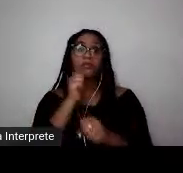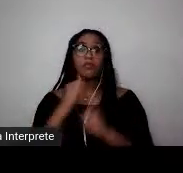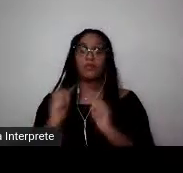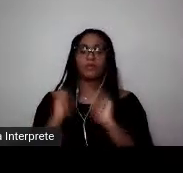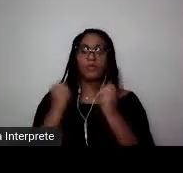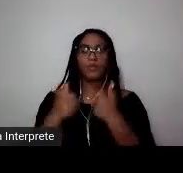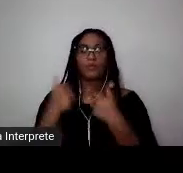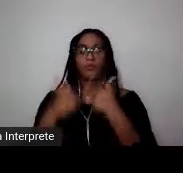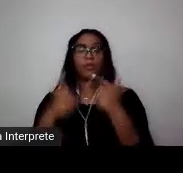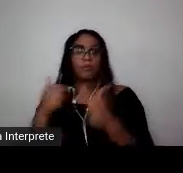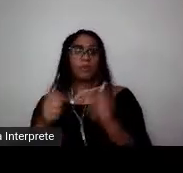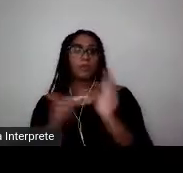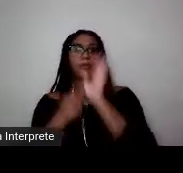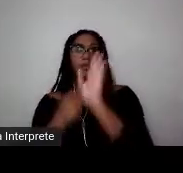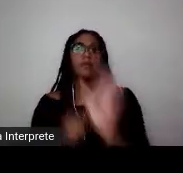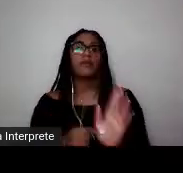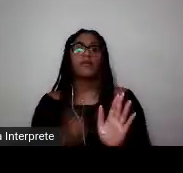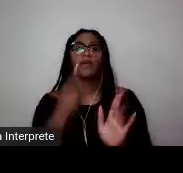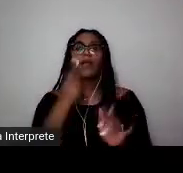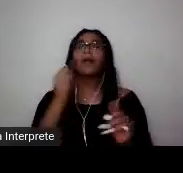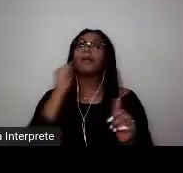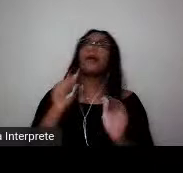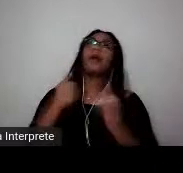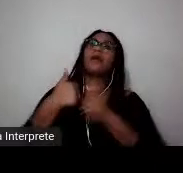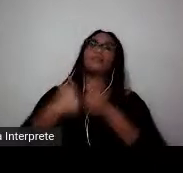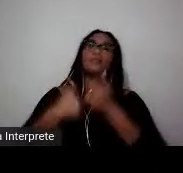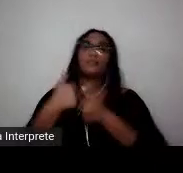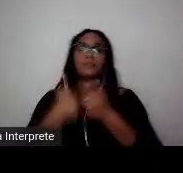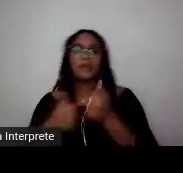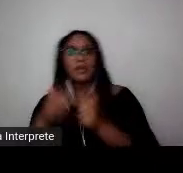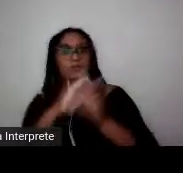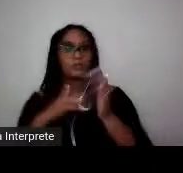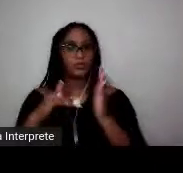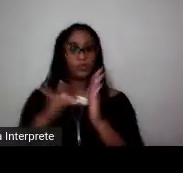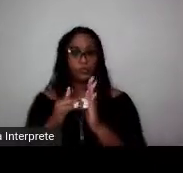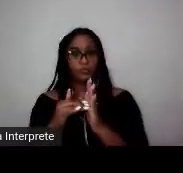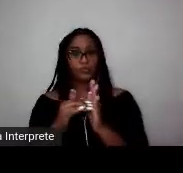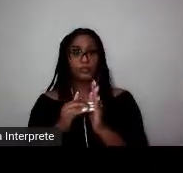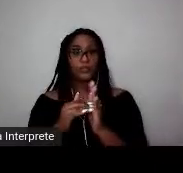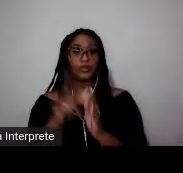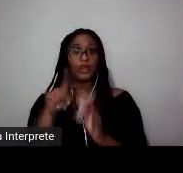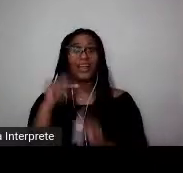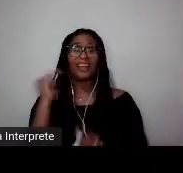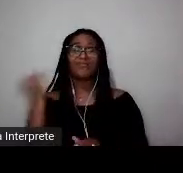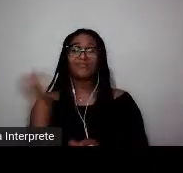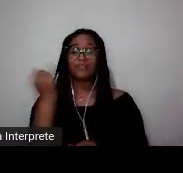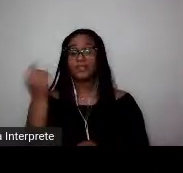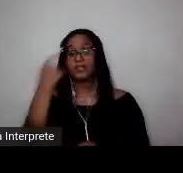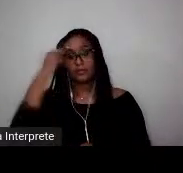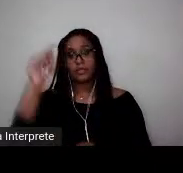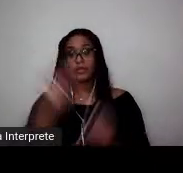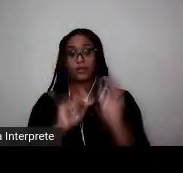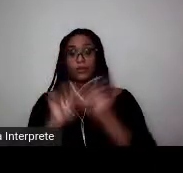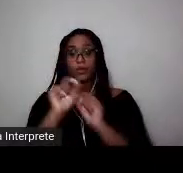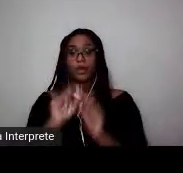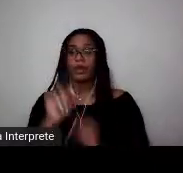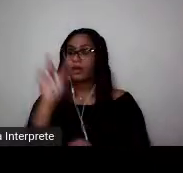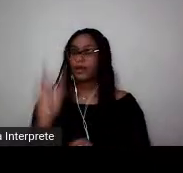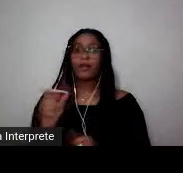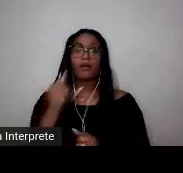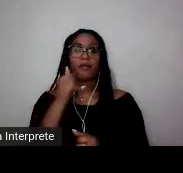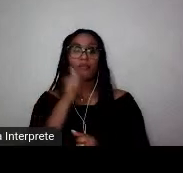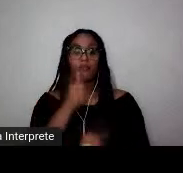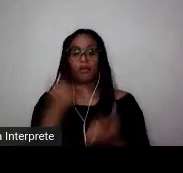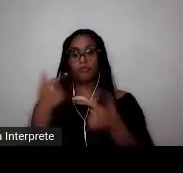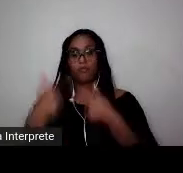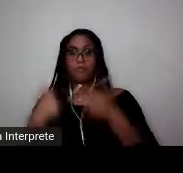mês, mulheres, universais, o futebol total, é preciso levar em consideração as diferenças e experiências vividas por mulheres a partir